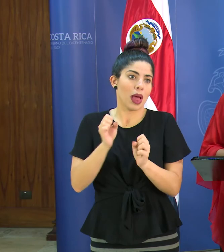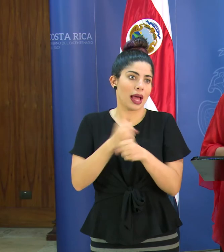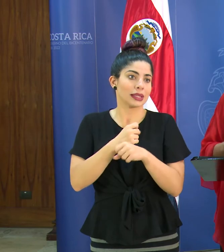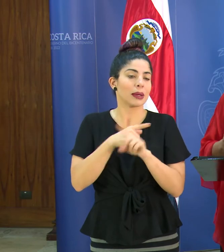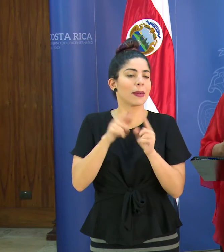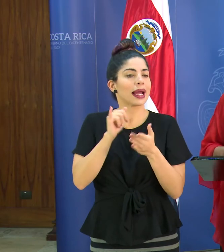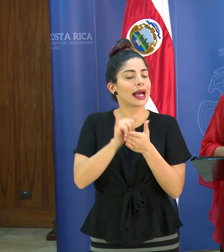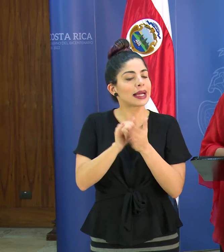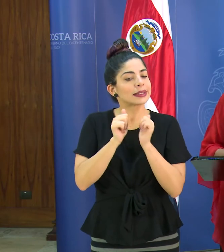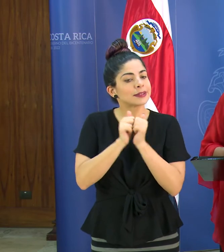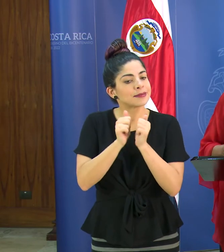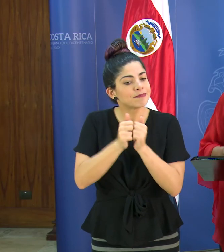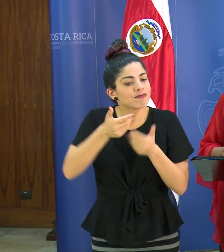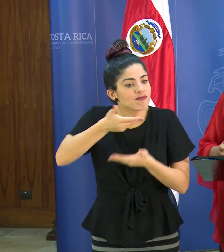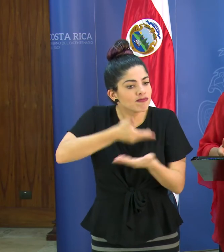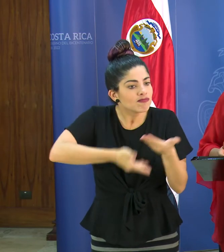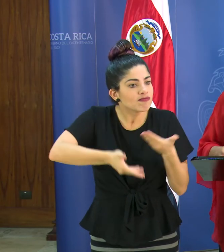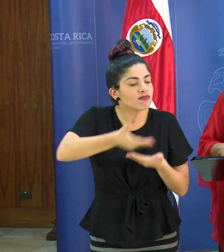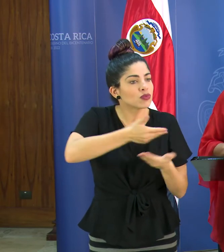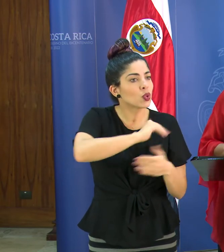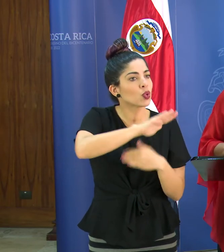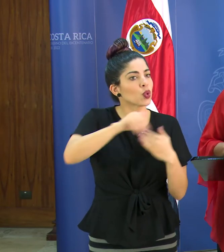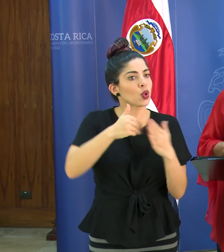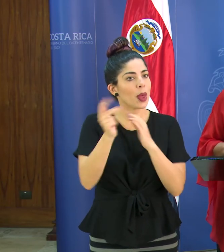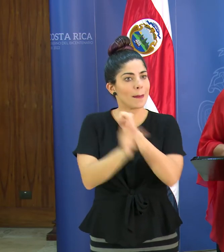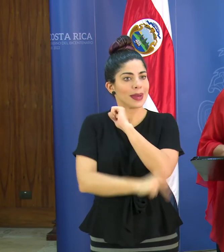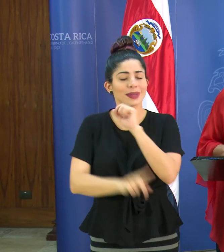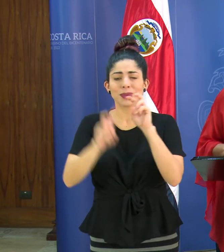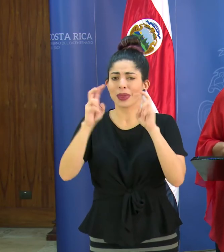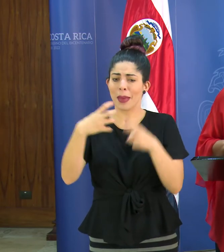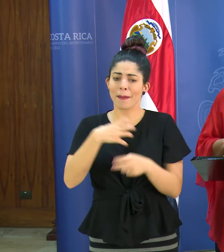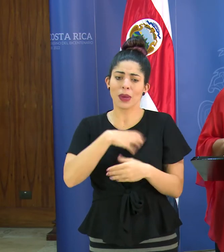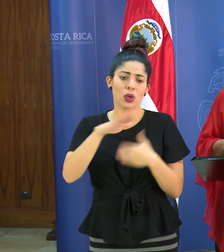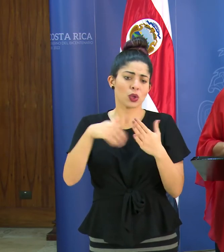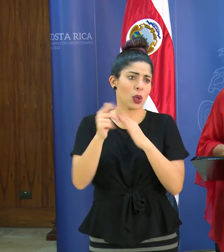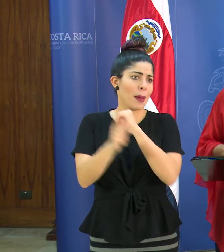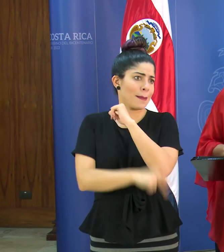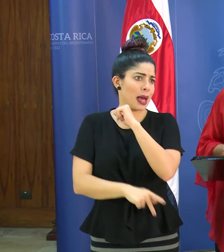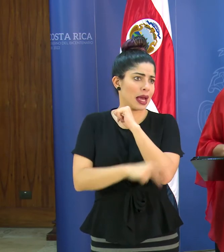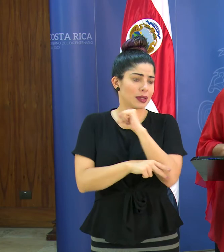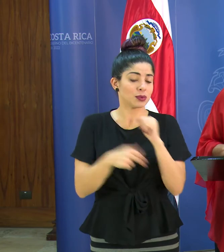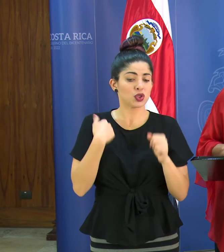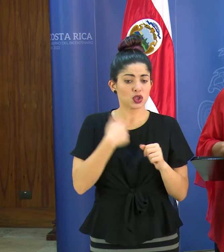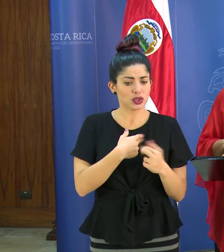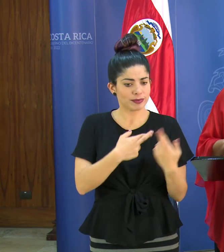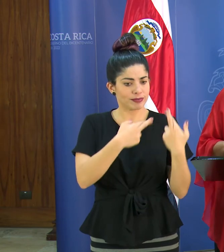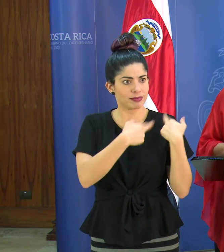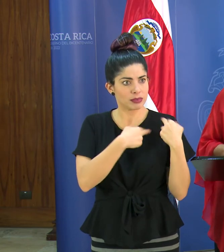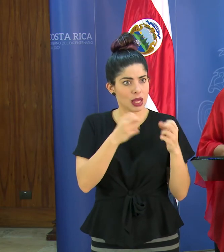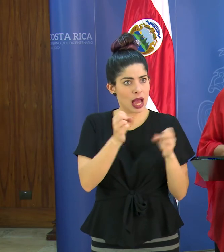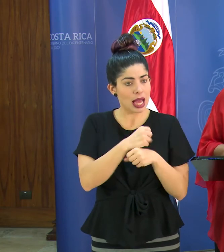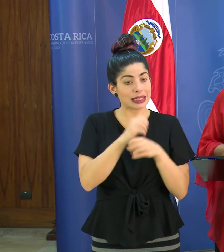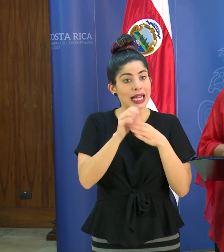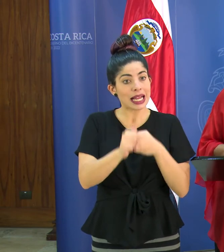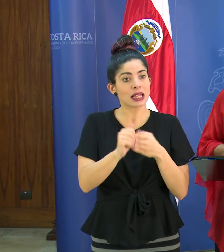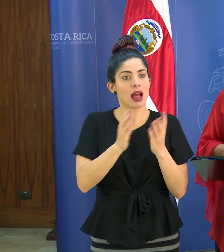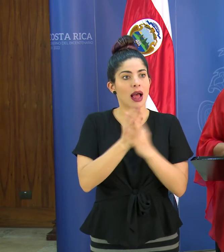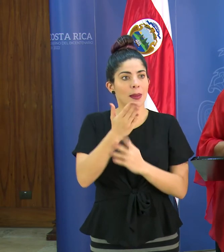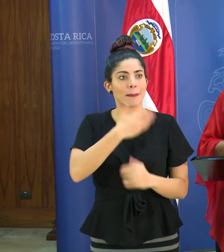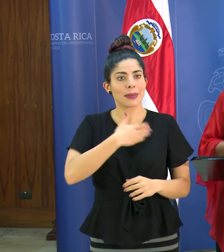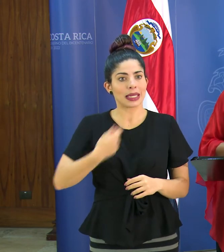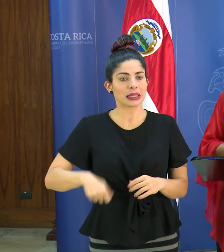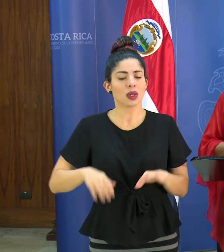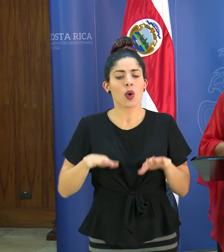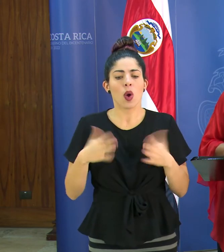el acompañamiento que nos tenemos que dar en todo el país eso es un tema país y lo que estamos haciendo responsablemente con el liderazgo del señor presidente